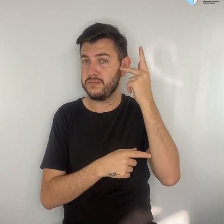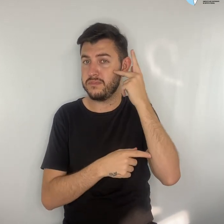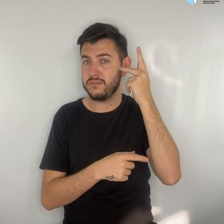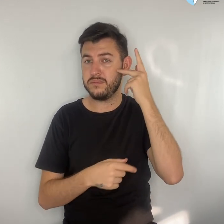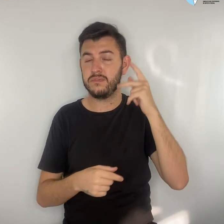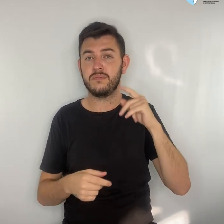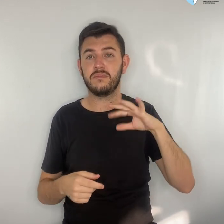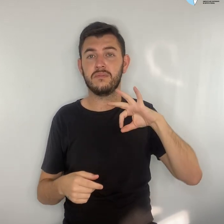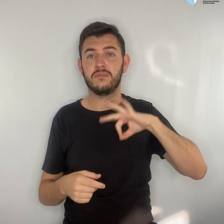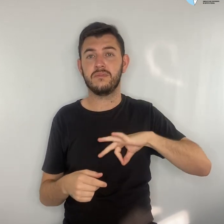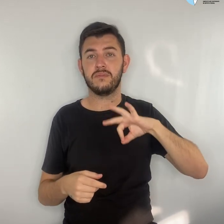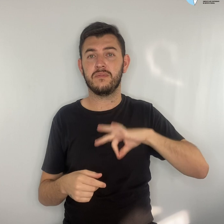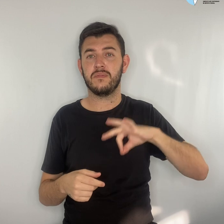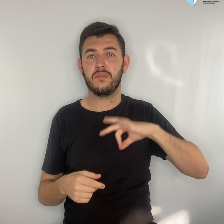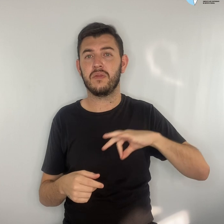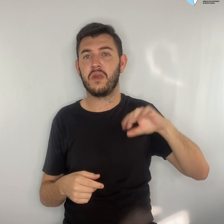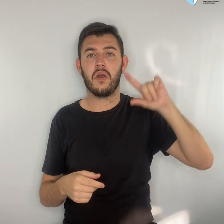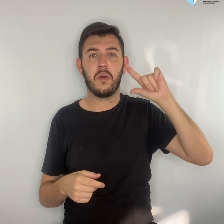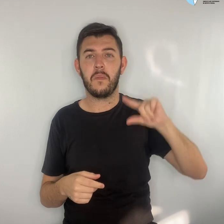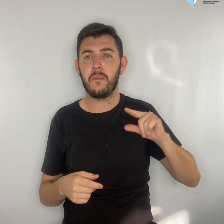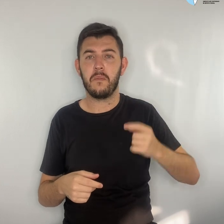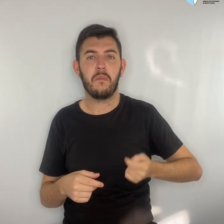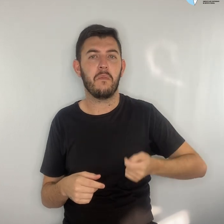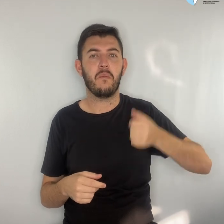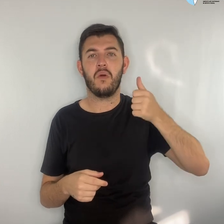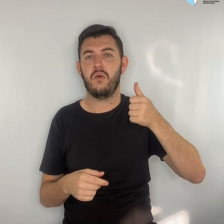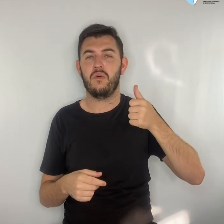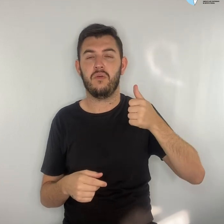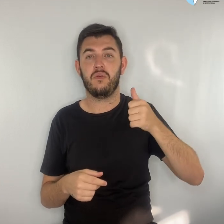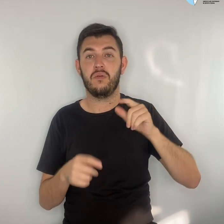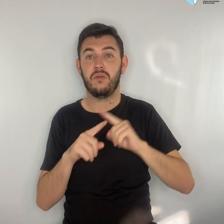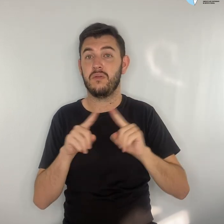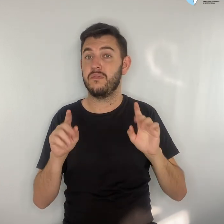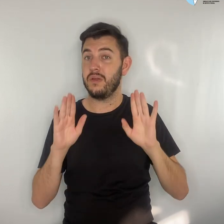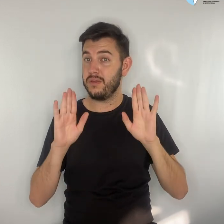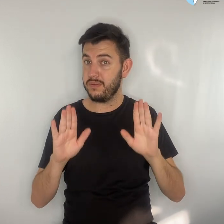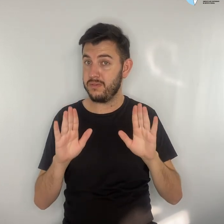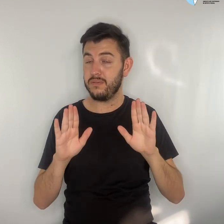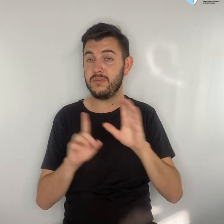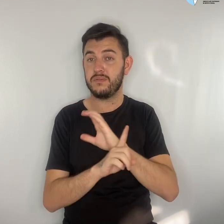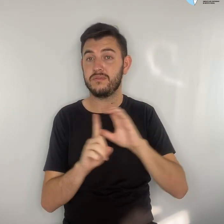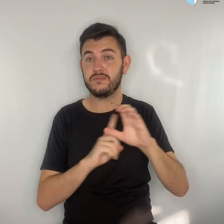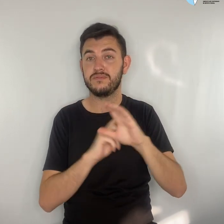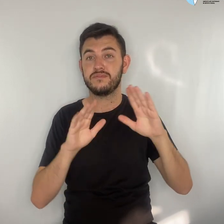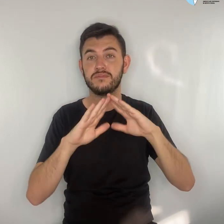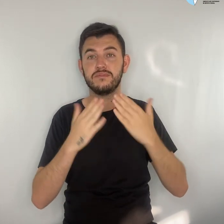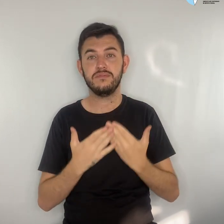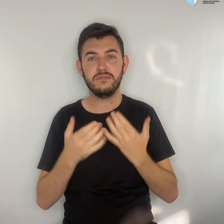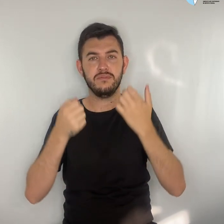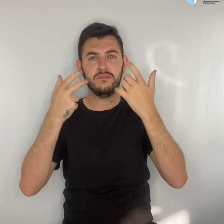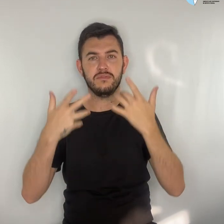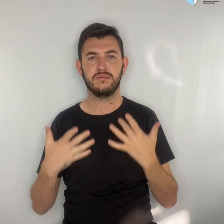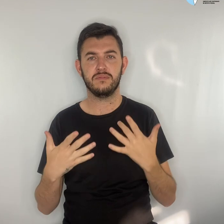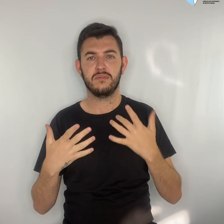do que deveriam. A comunidade escolar relata vivenciar no seu cotidiano